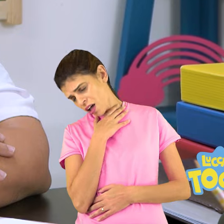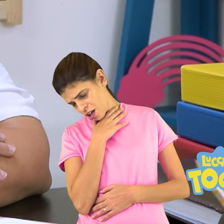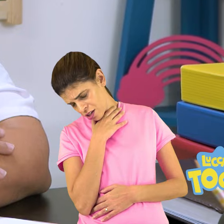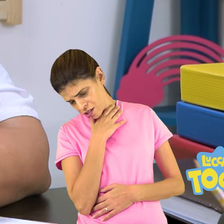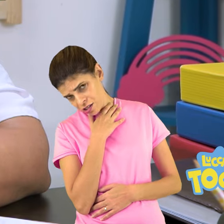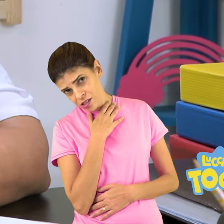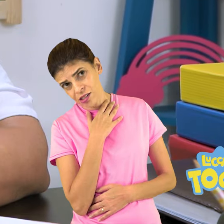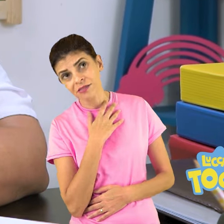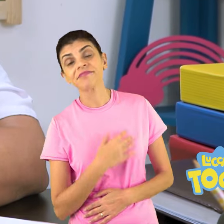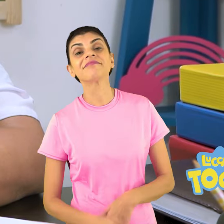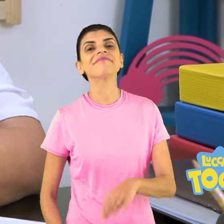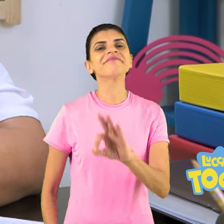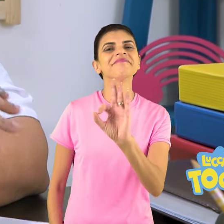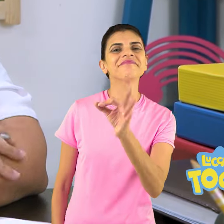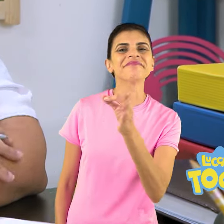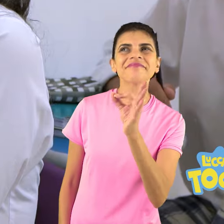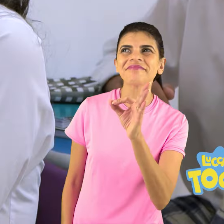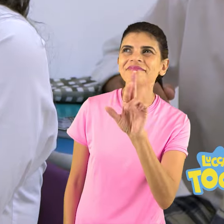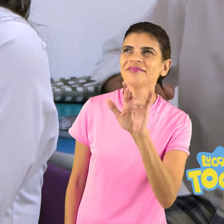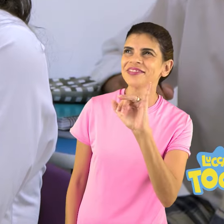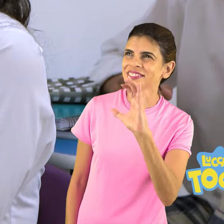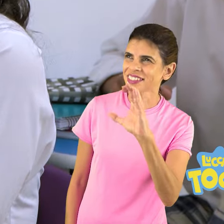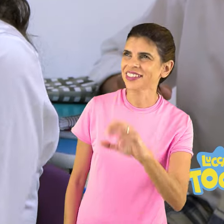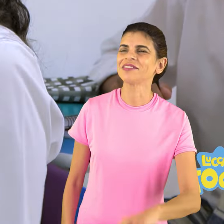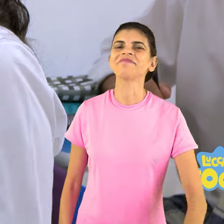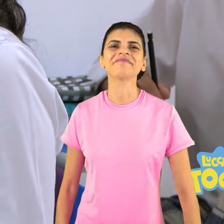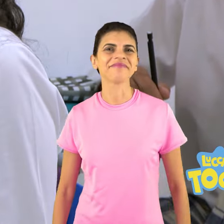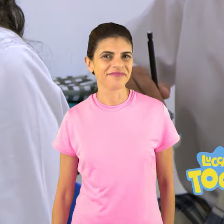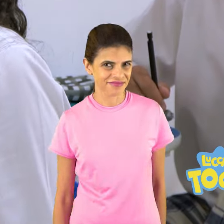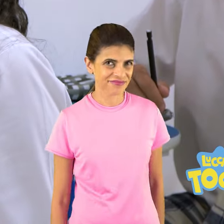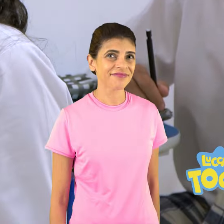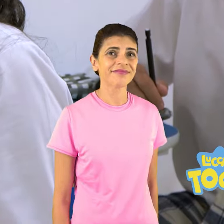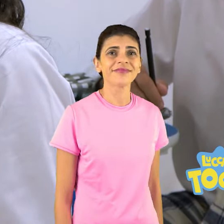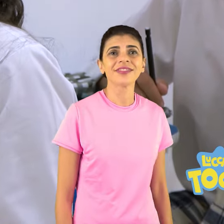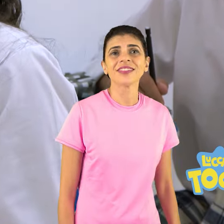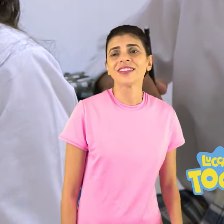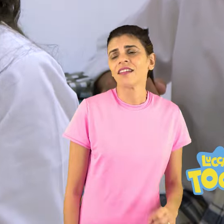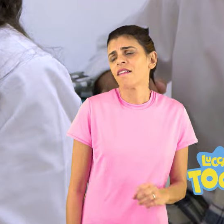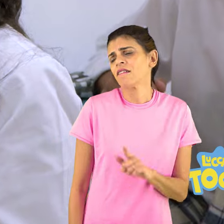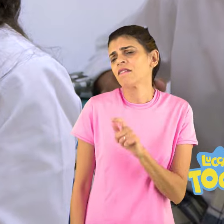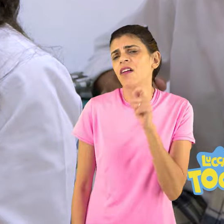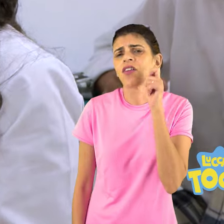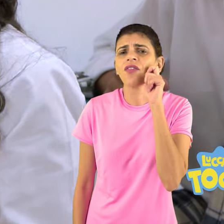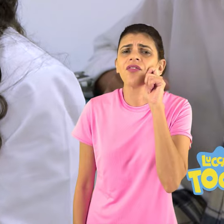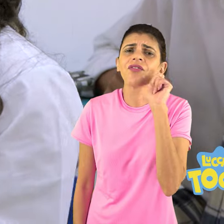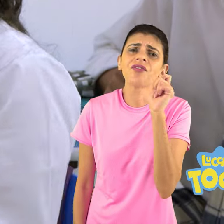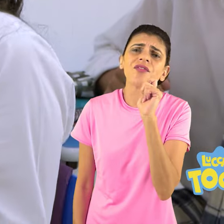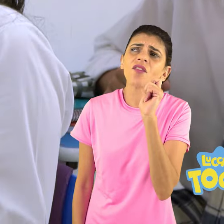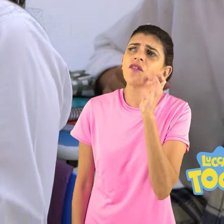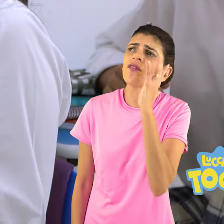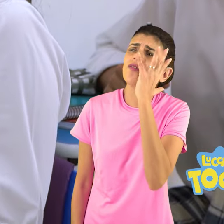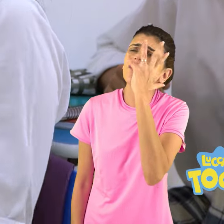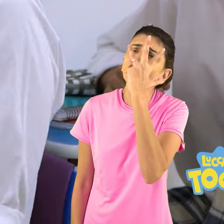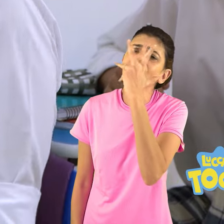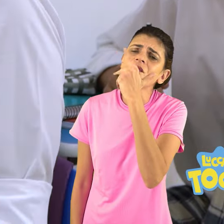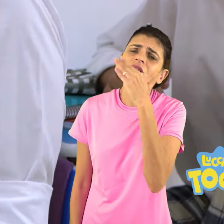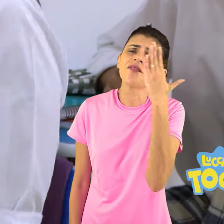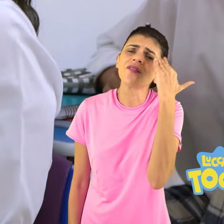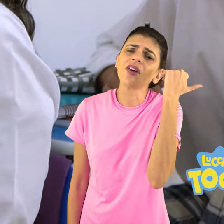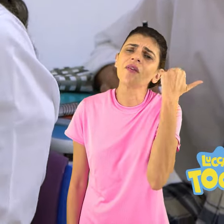Ah, exatamente. Ai, o Rick é o aluno mais popular de toda a escola. Ai,